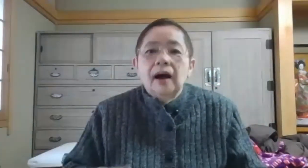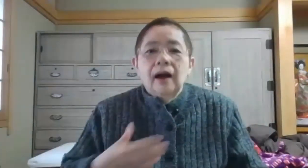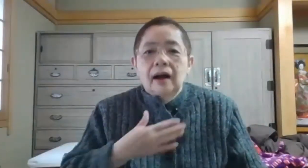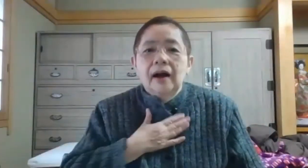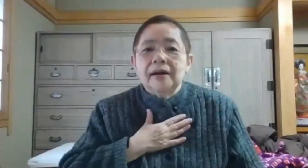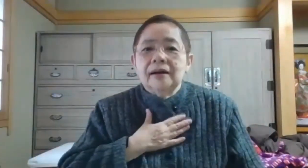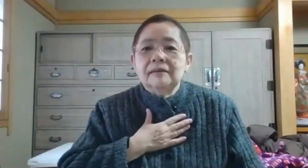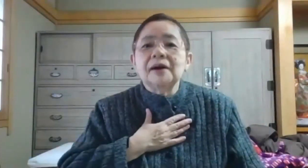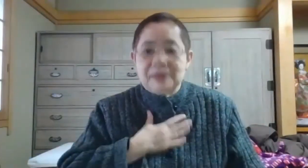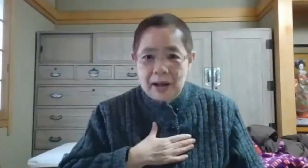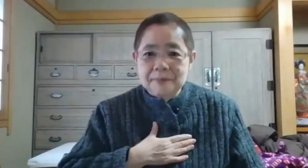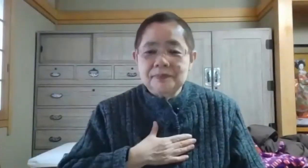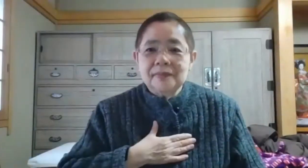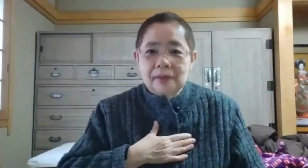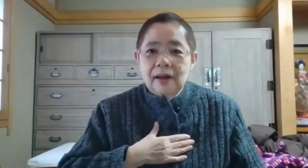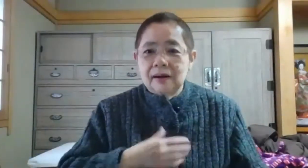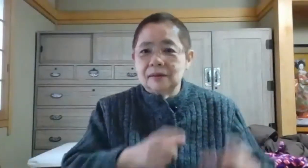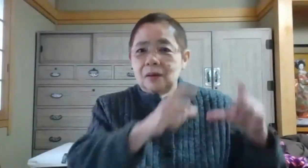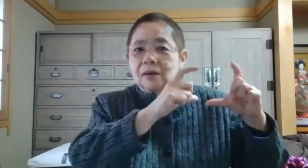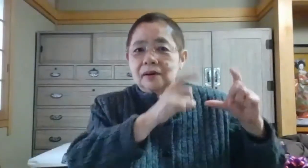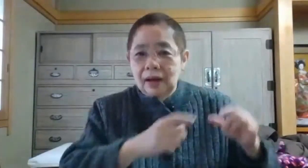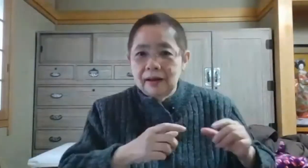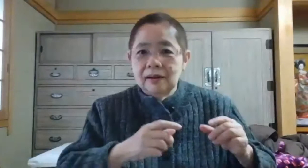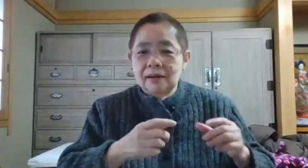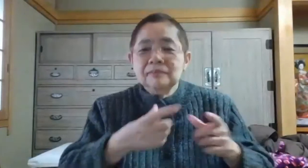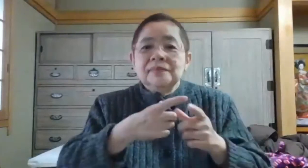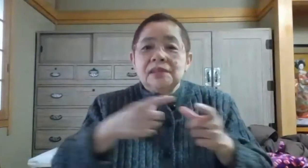はいわかりました思い出思い出日本